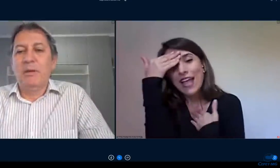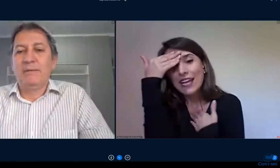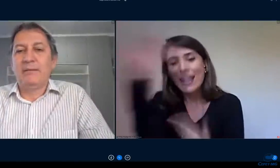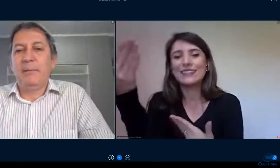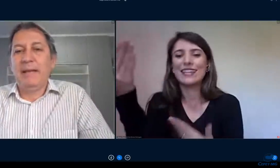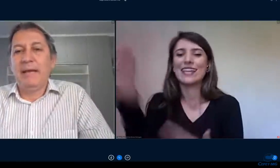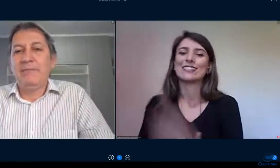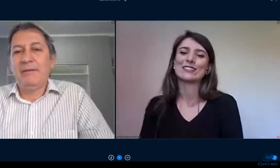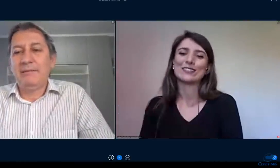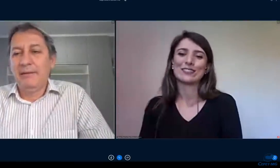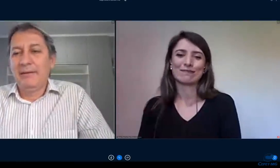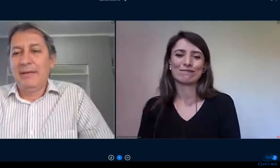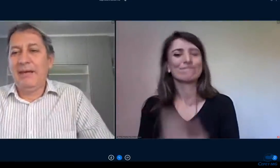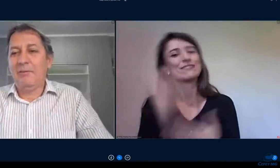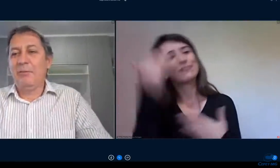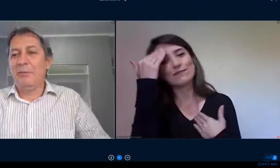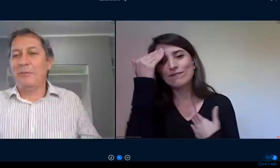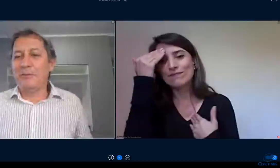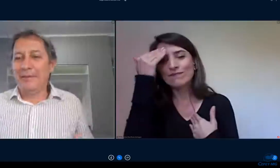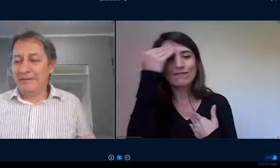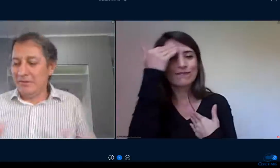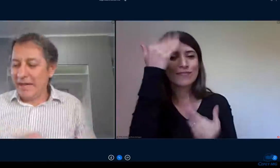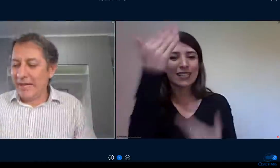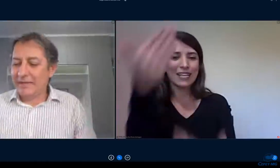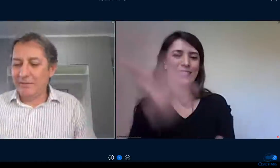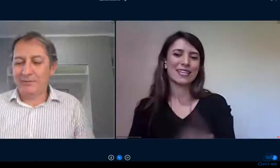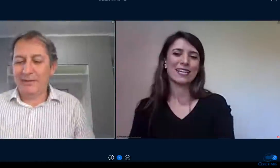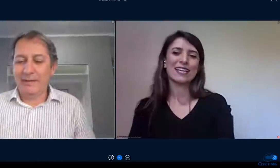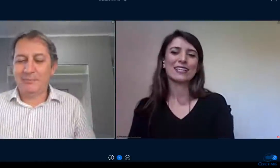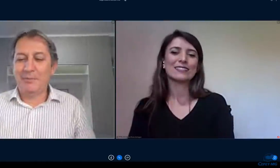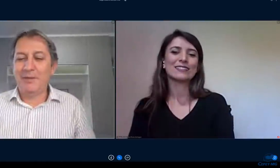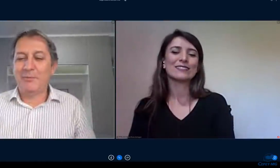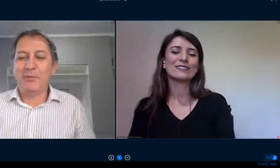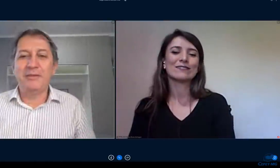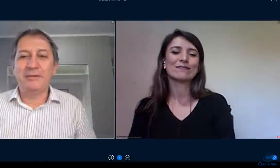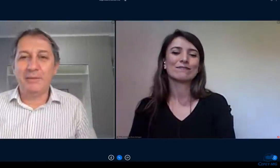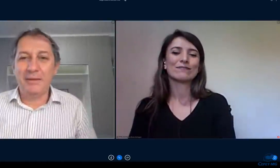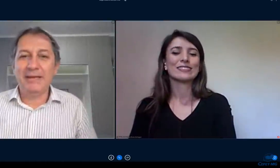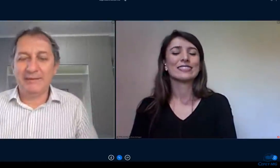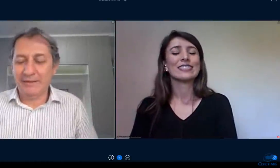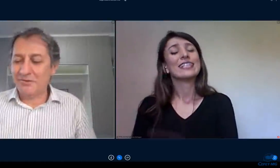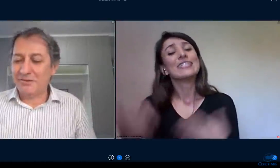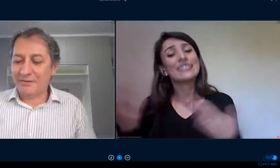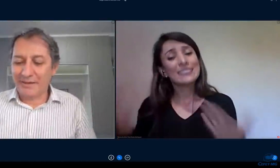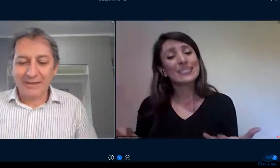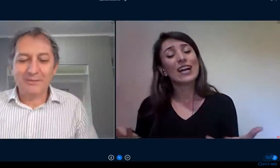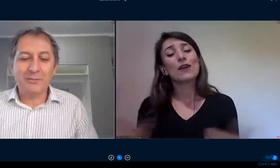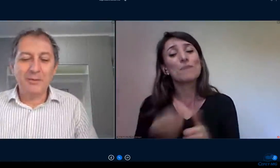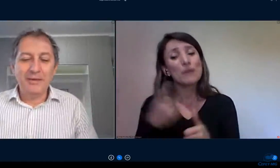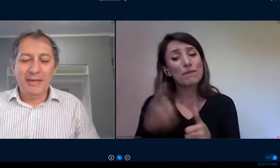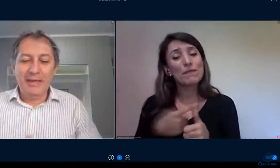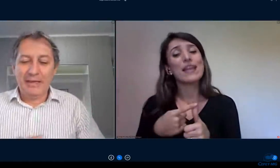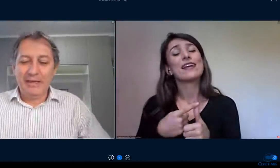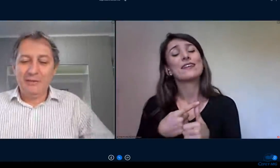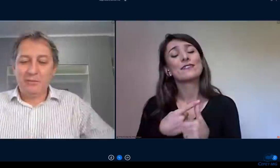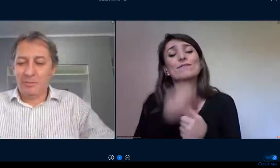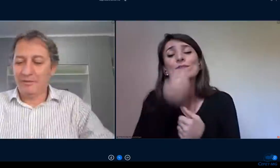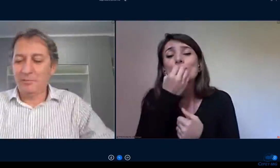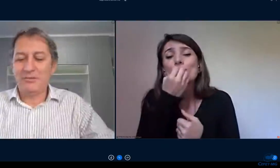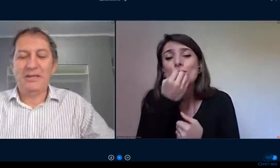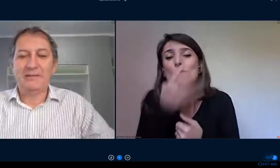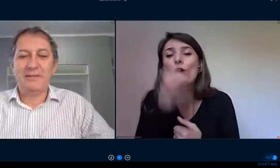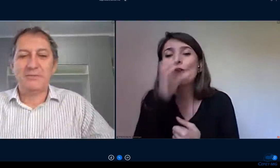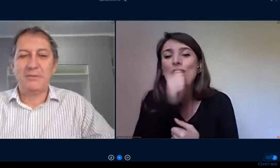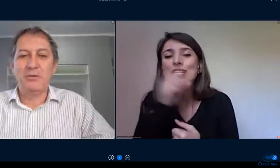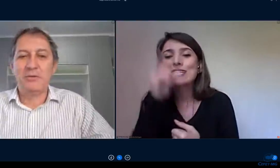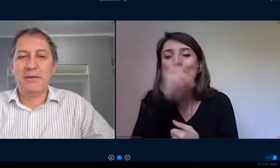com essas palavras quero desejar que nós tenhamos primeiro um bom fim de semana que seja de descanso e que os